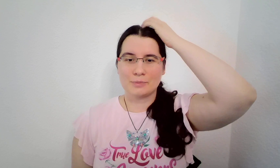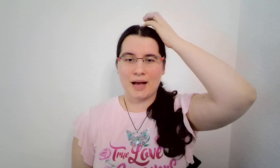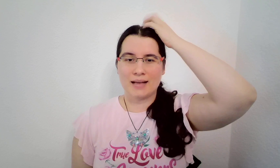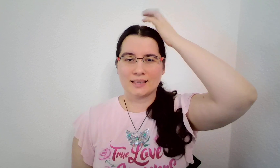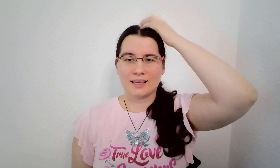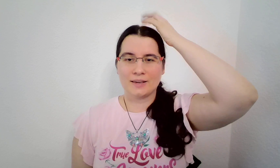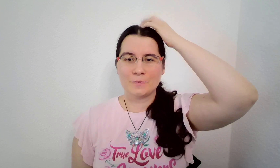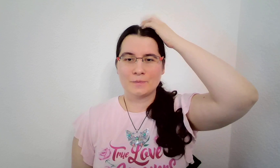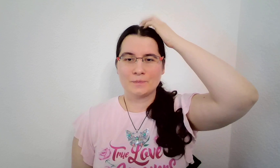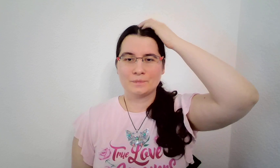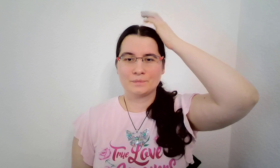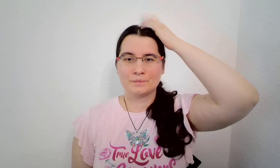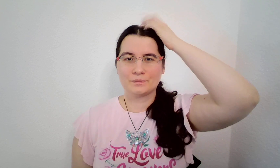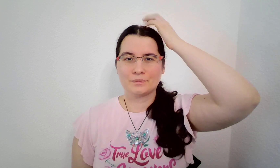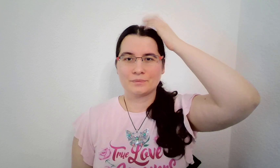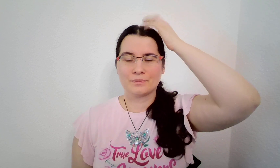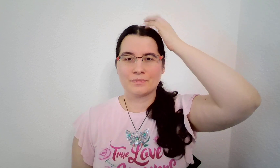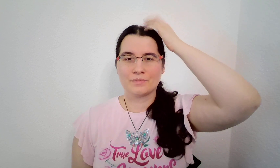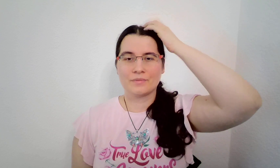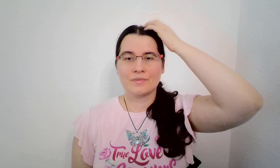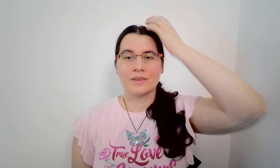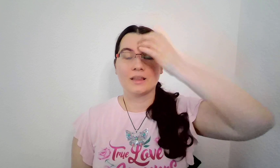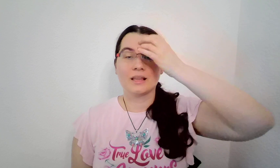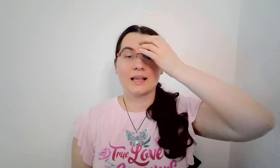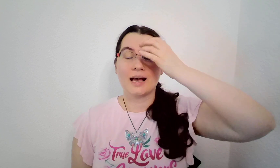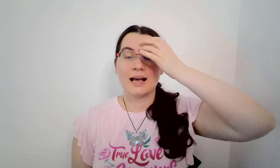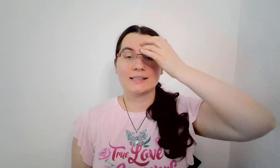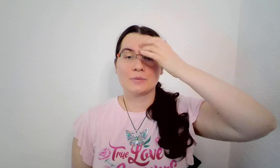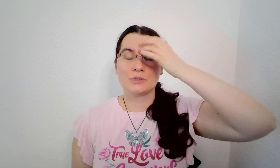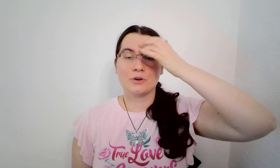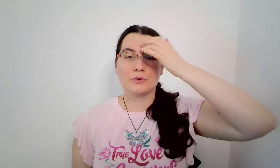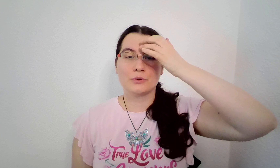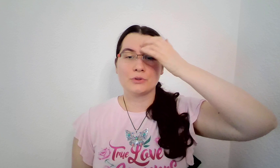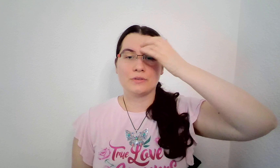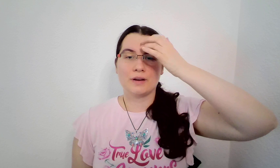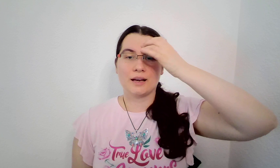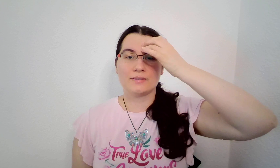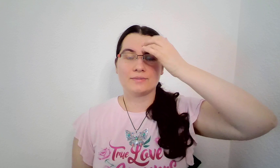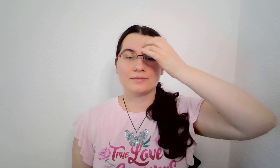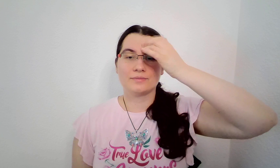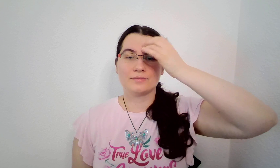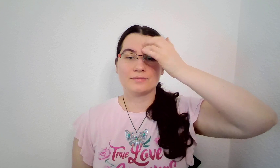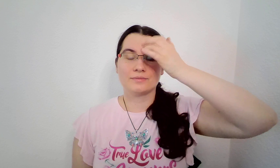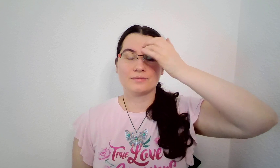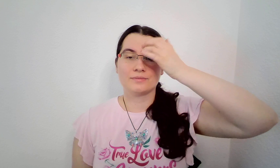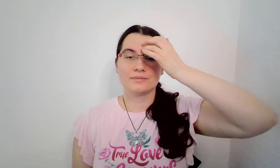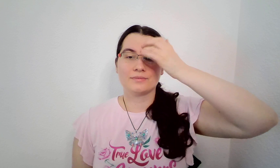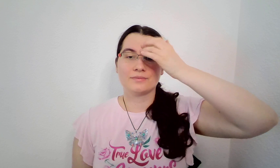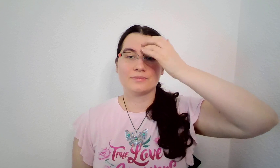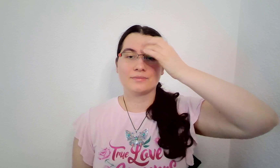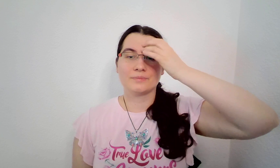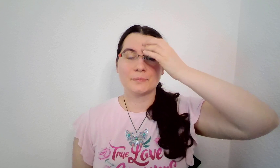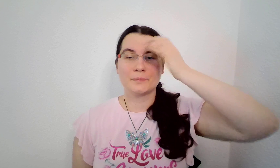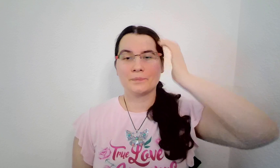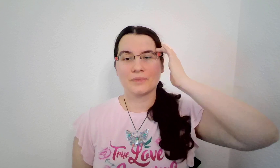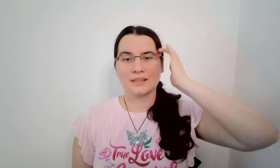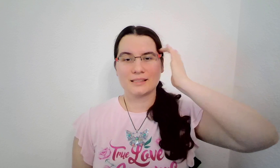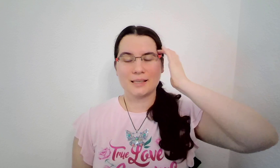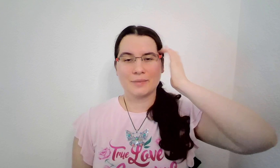zpátky. A jsem z toho frustrovaná. Jsem